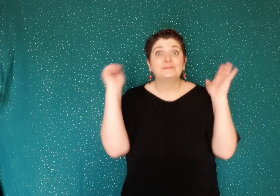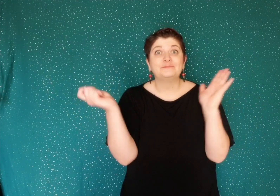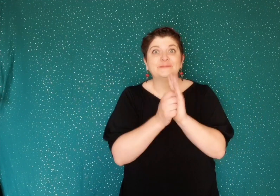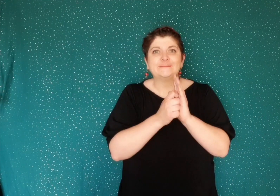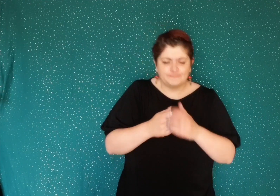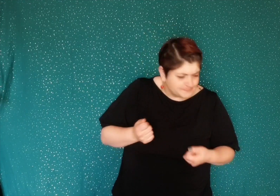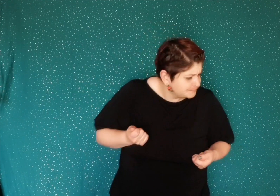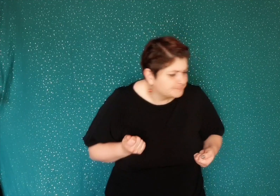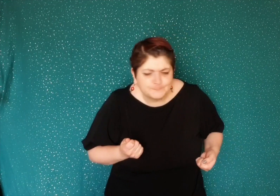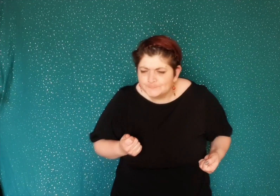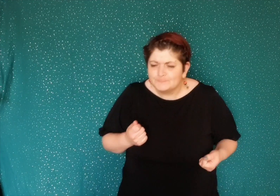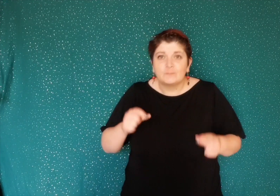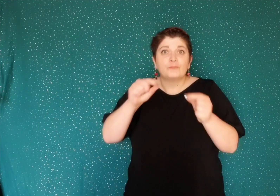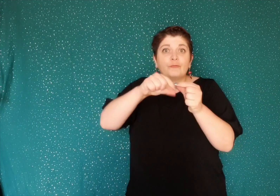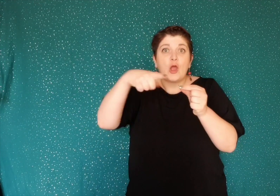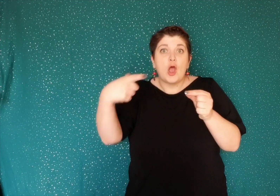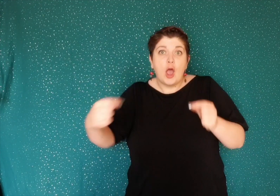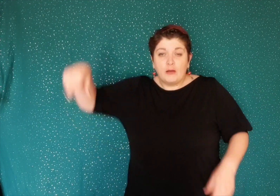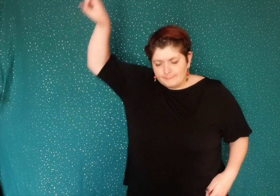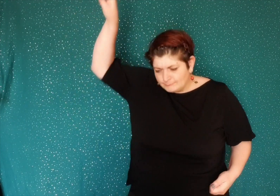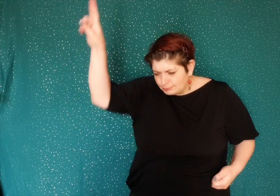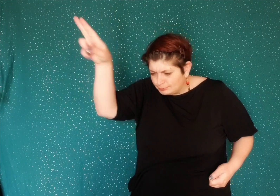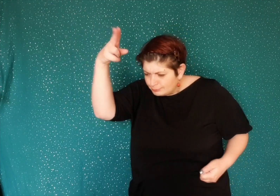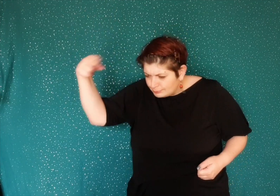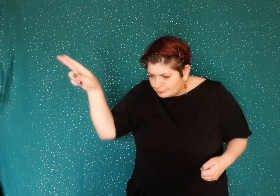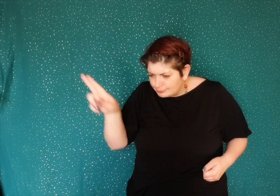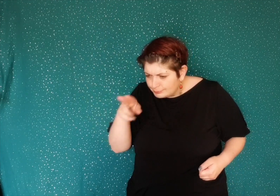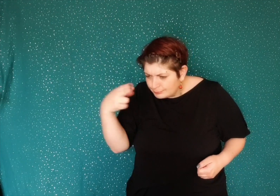Et quand tombe une feuille